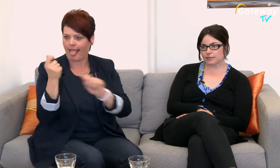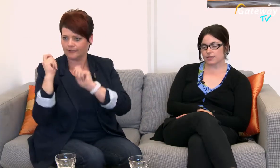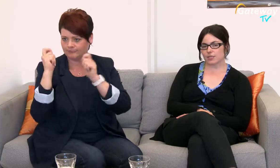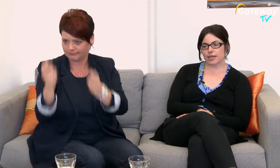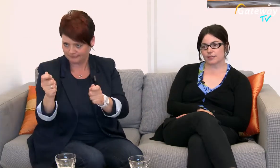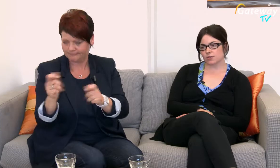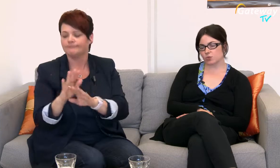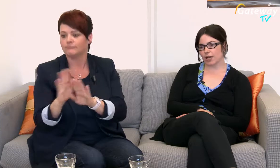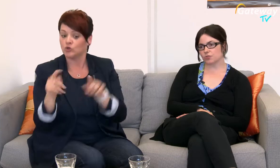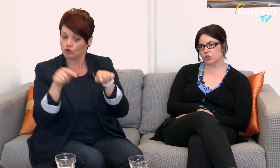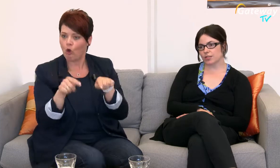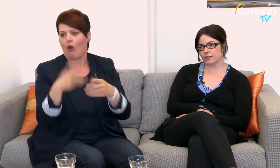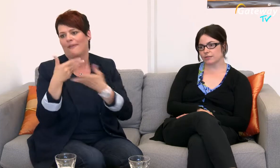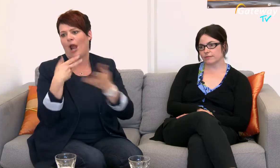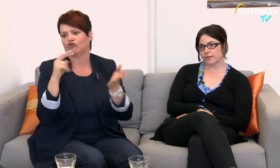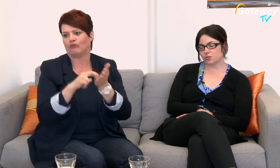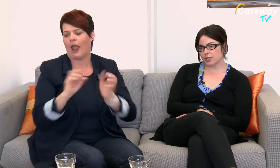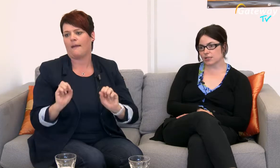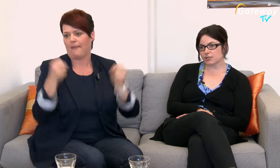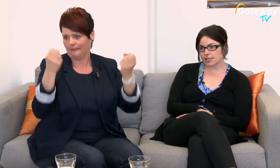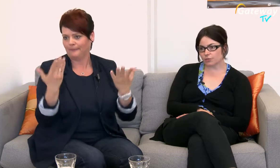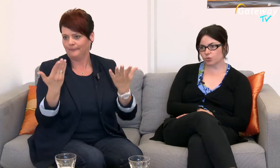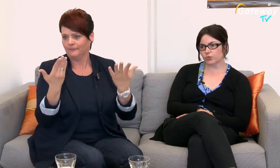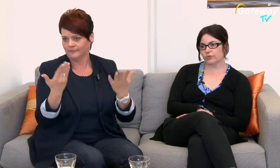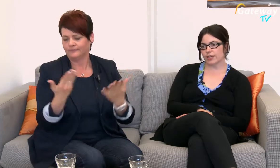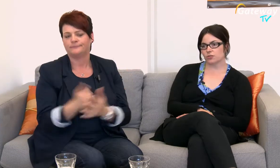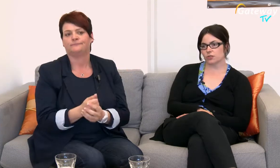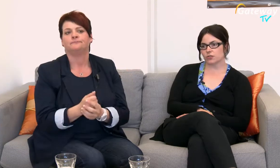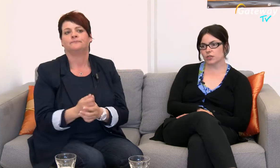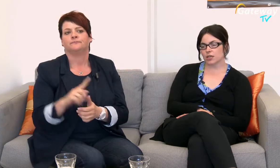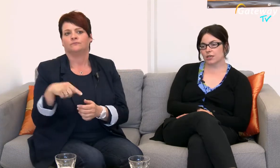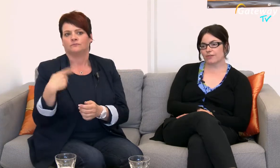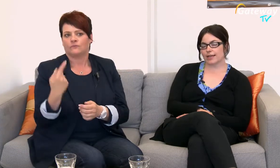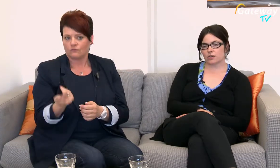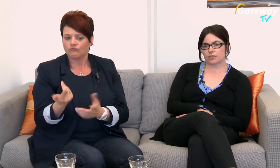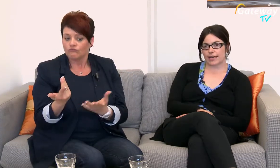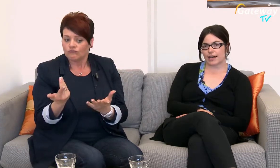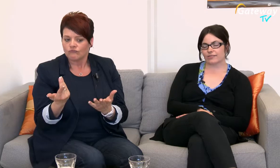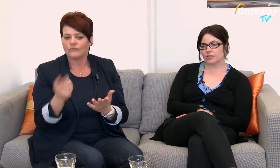Damit eine solche Beratungsstelle entsprechend auch ins Leben gerufen werden konnte Weil auch er einfach